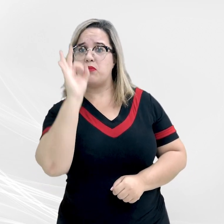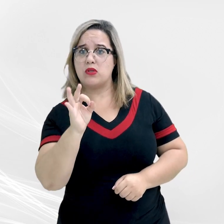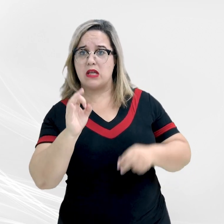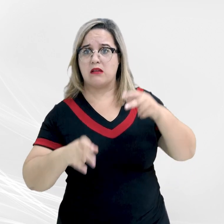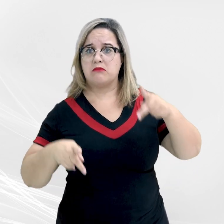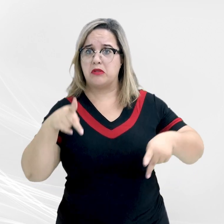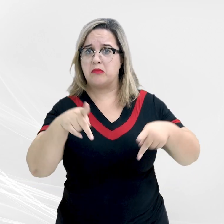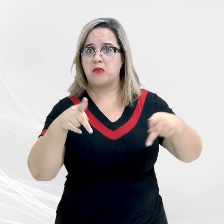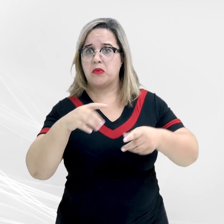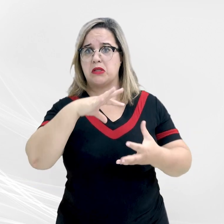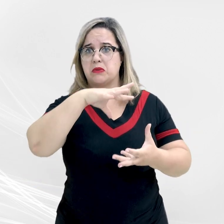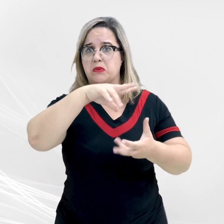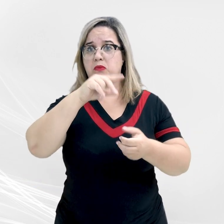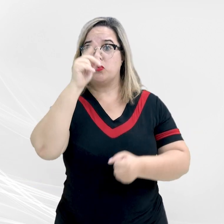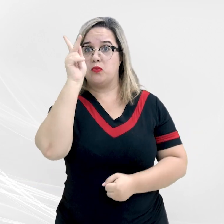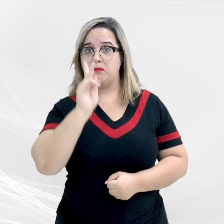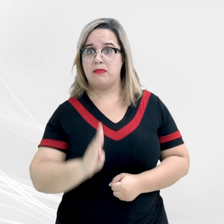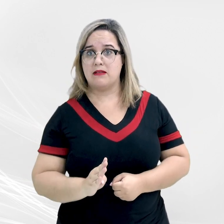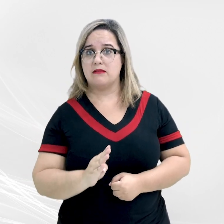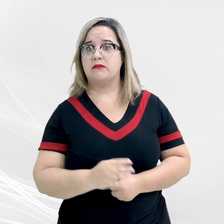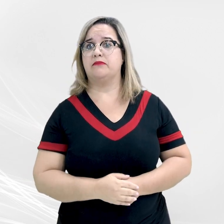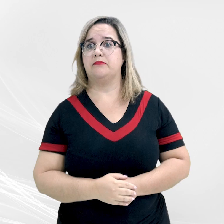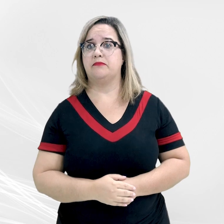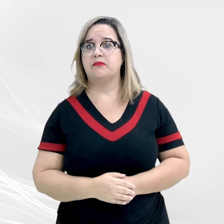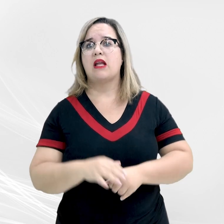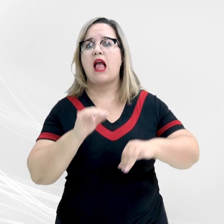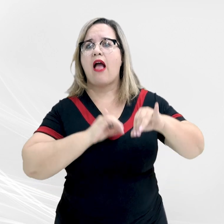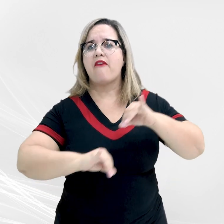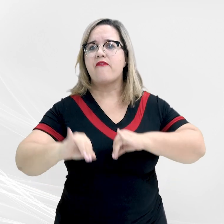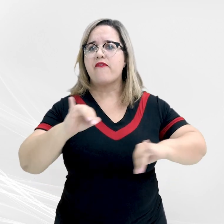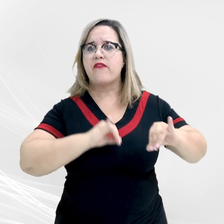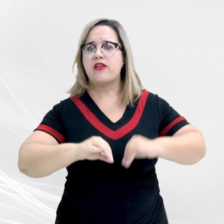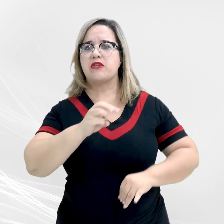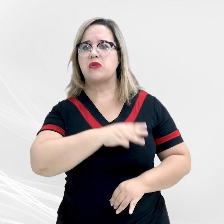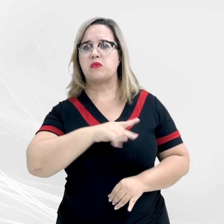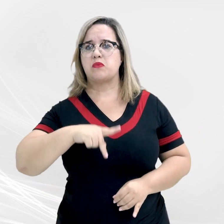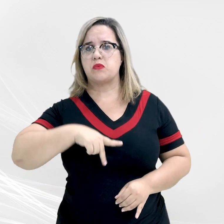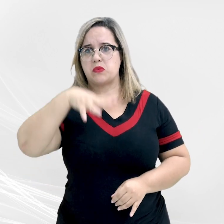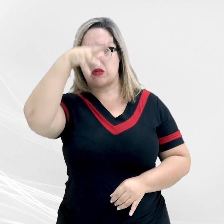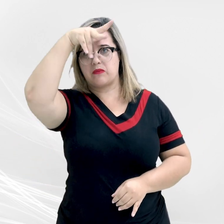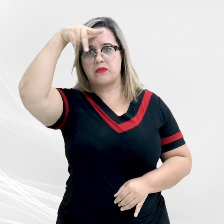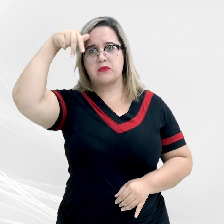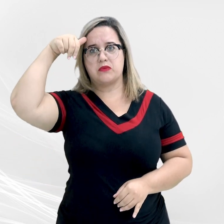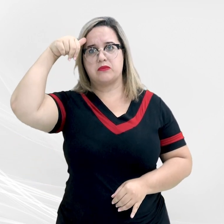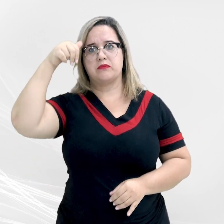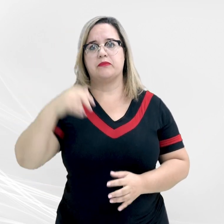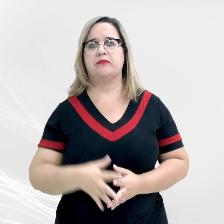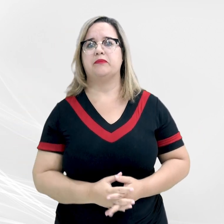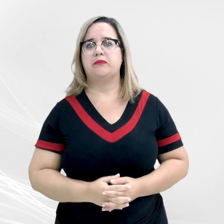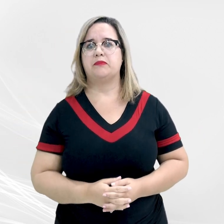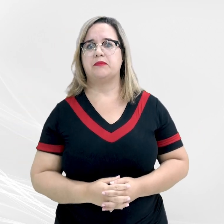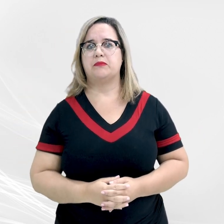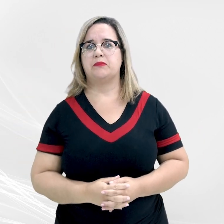população do país. Este conteúdo é produzido pelo Ministério Público do Estado de Mato Grosso.